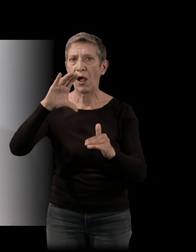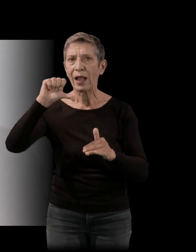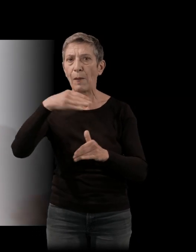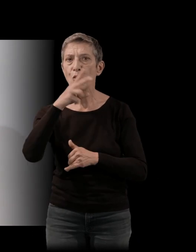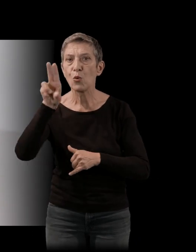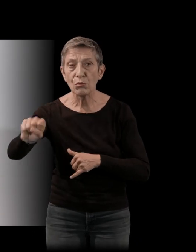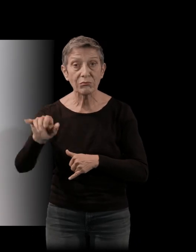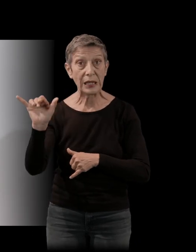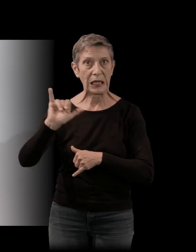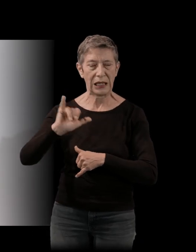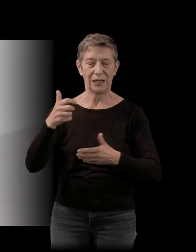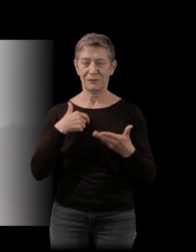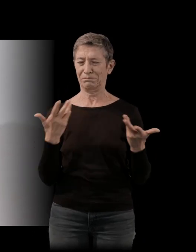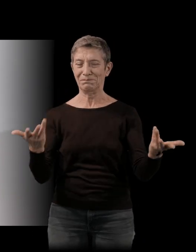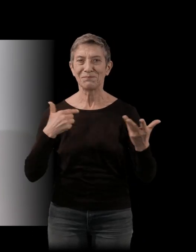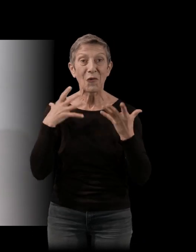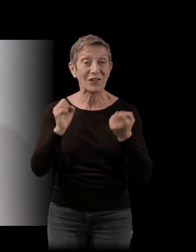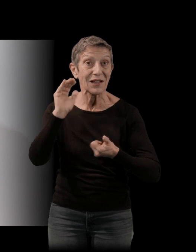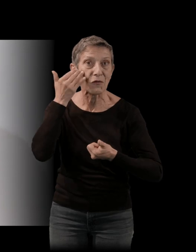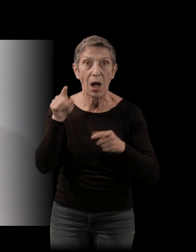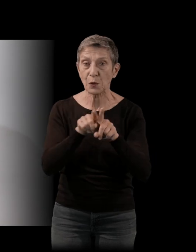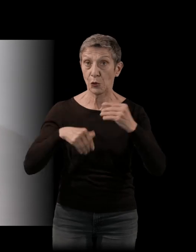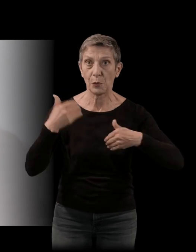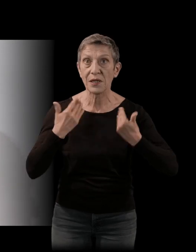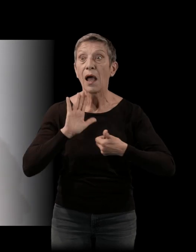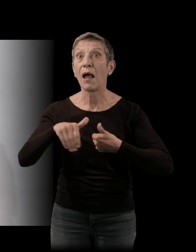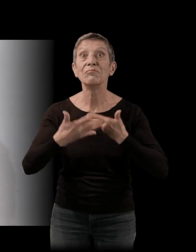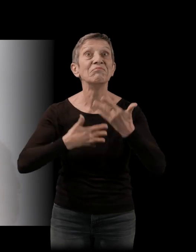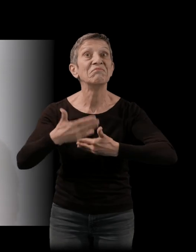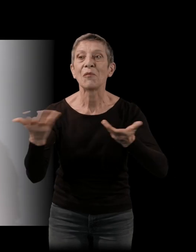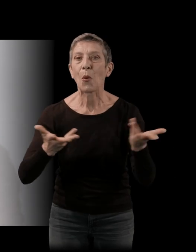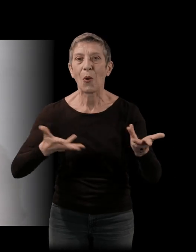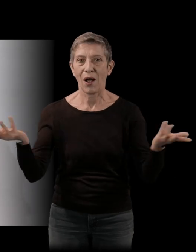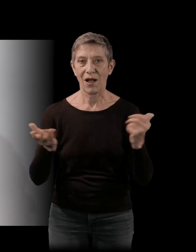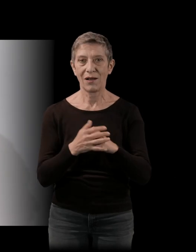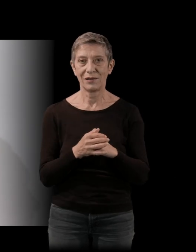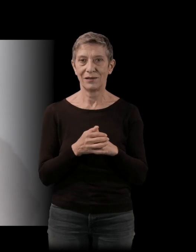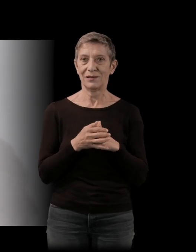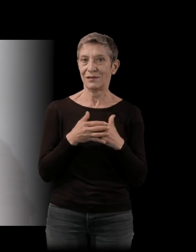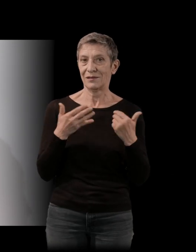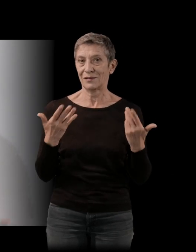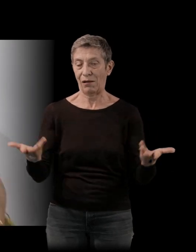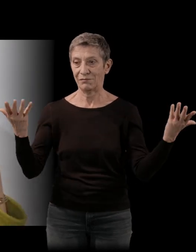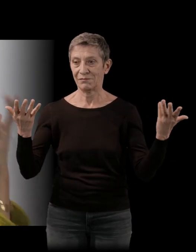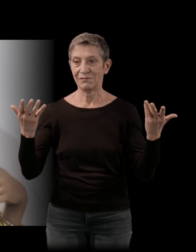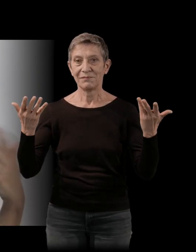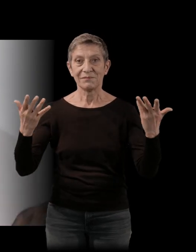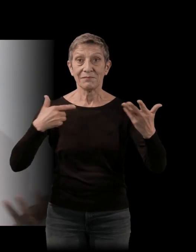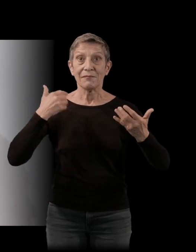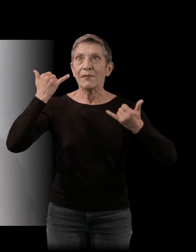'avais envie vraiment de tout savoir. Et les acteurs, qu-ce qu sont devenus ? Voilà. Donc, ça m'a fait plonger dans ce que j'ai pu imaginer qui avait pu être